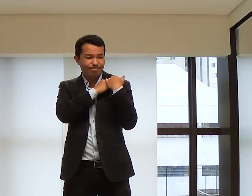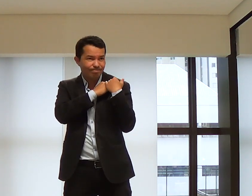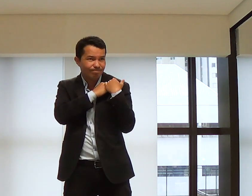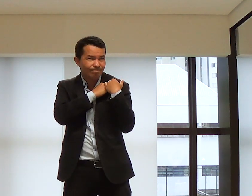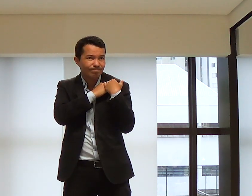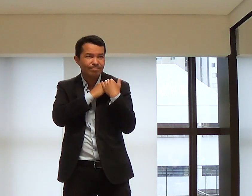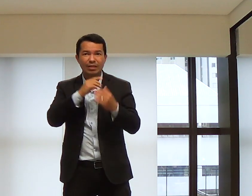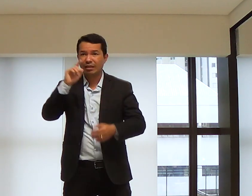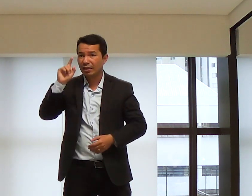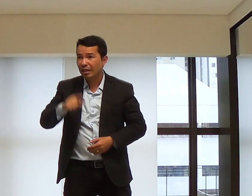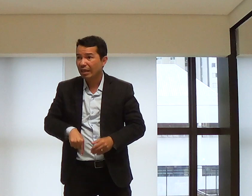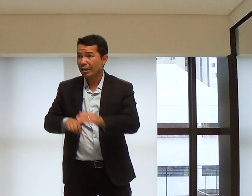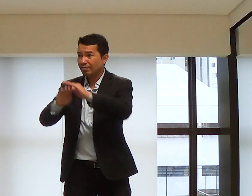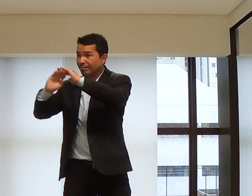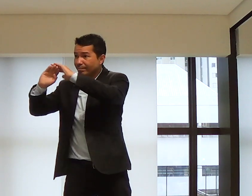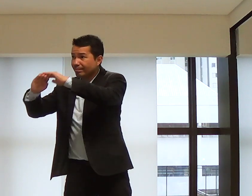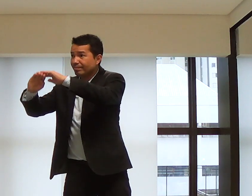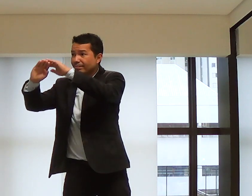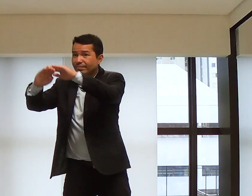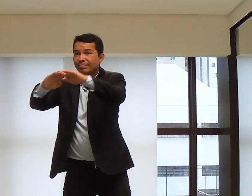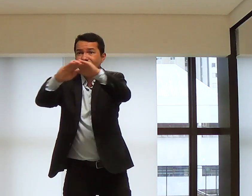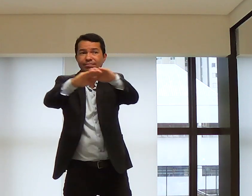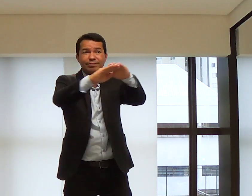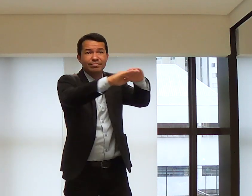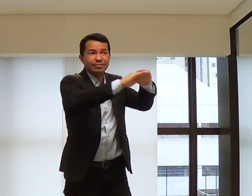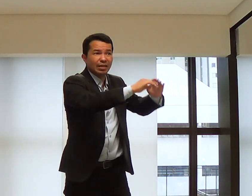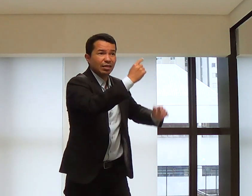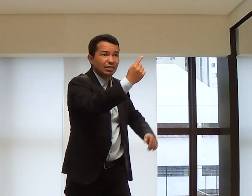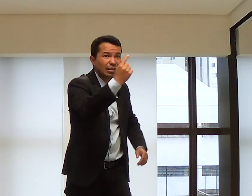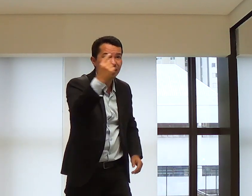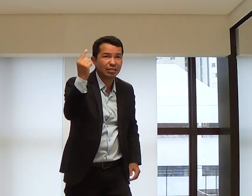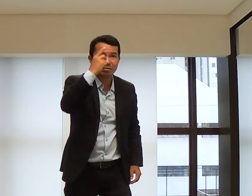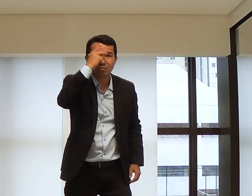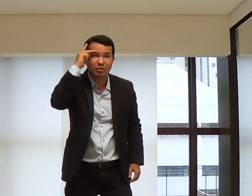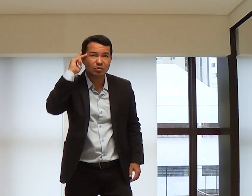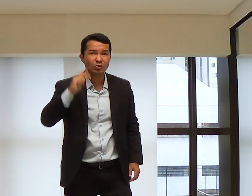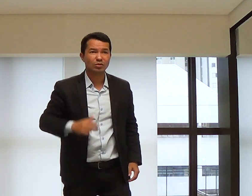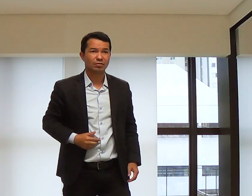E é a sua responsabilidade. É a responsabilidade de cada um aqui.